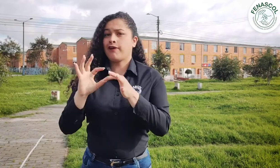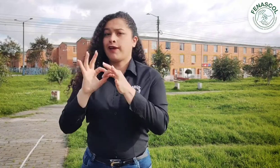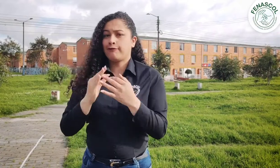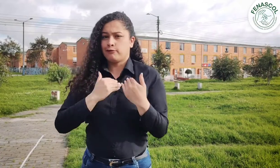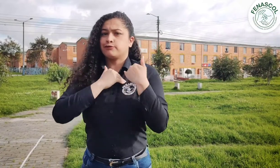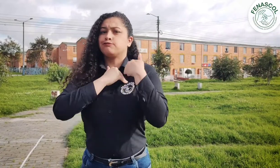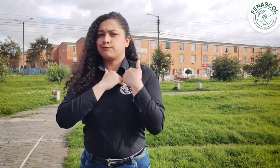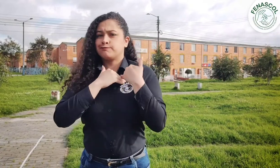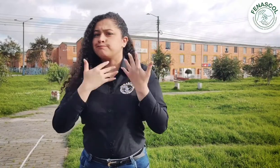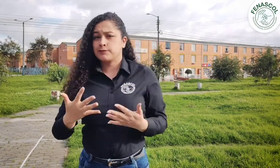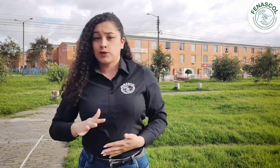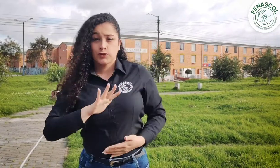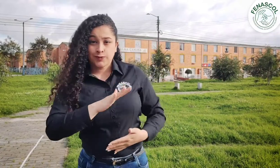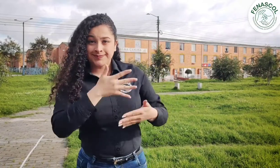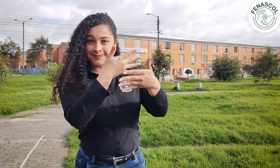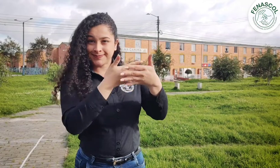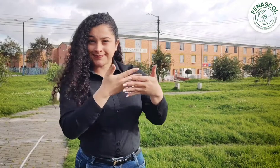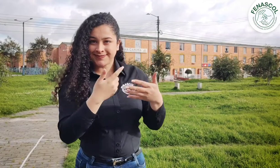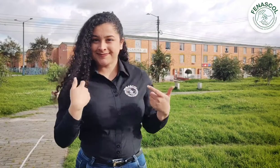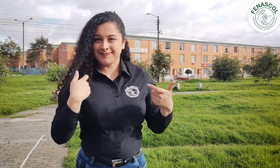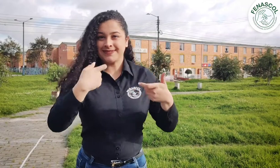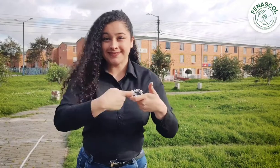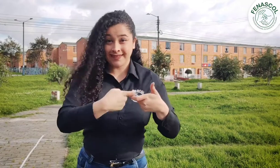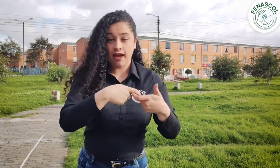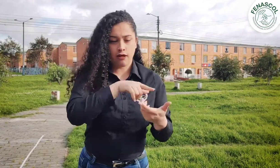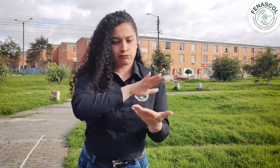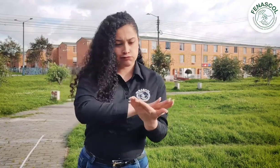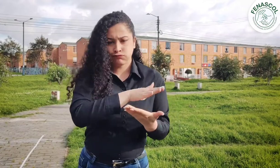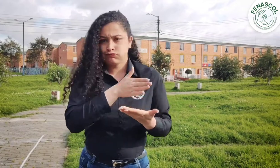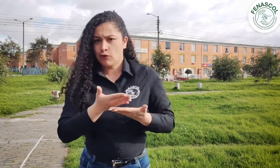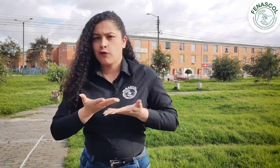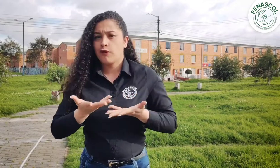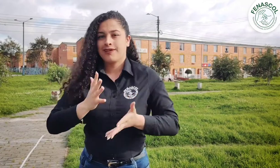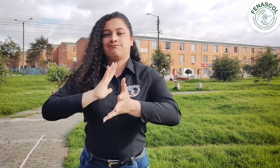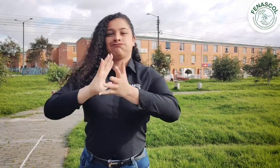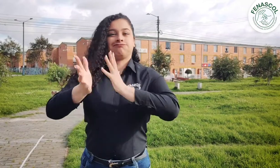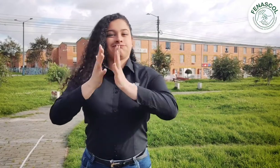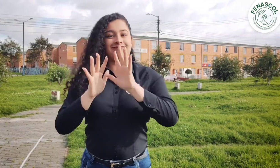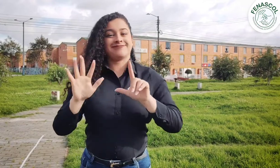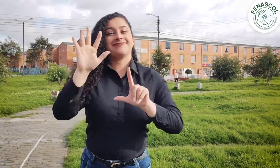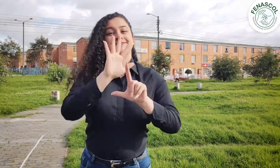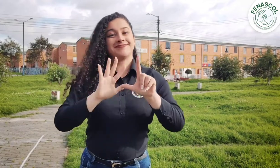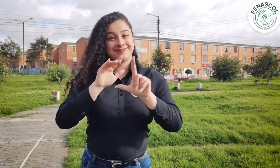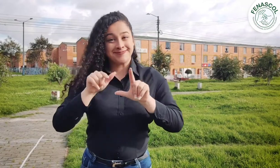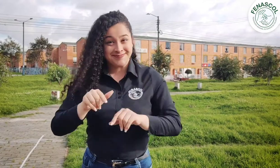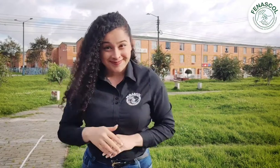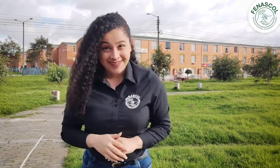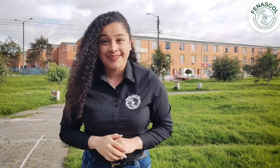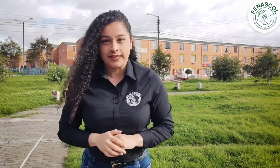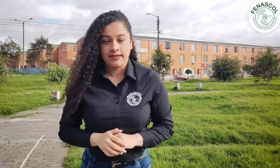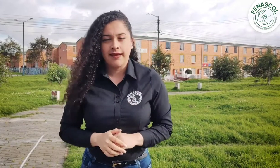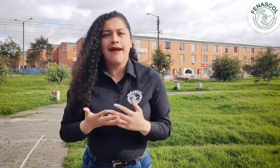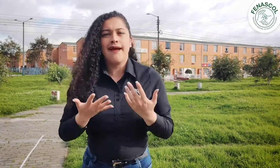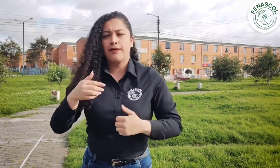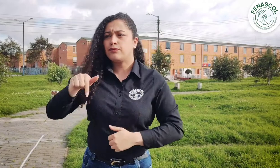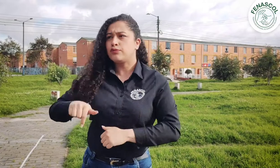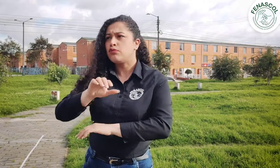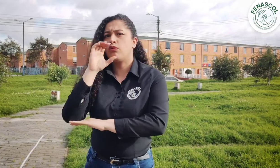en español, lengua de señas, estuvo a cargo de la Federación Nacional de Sordos de Colombia, FENASCOL,